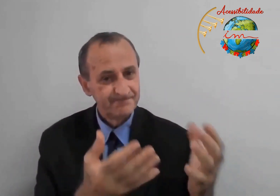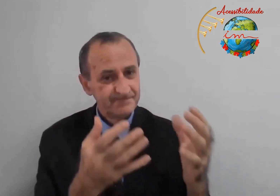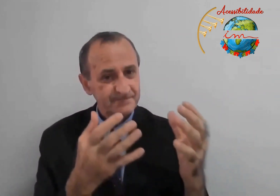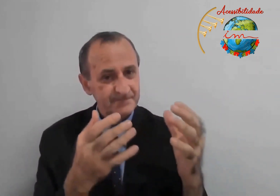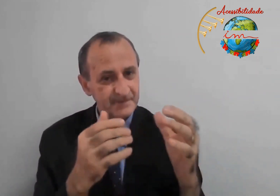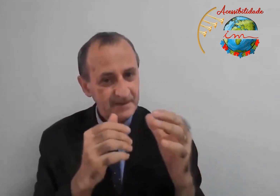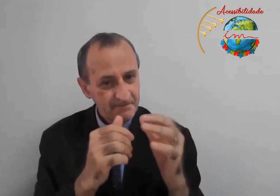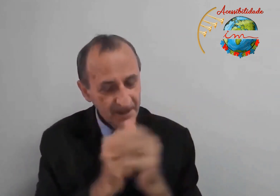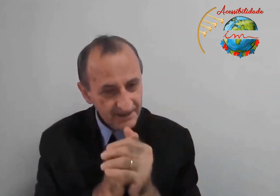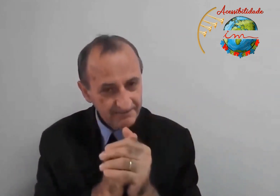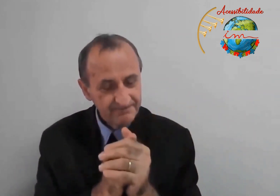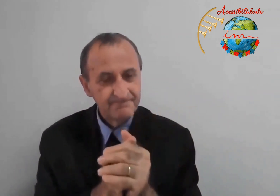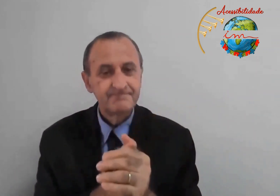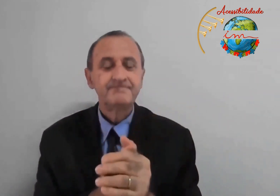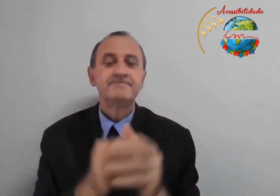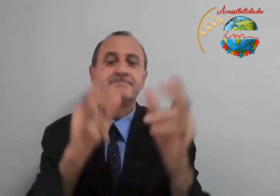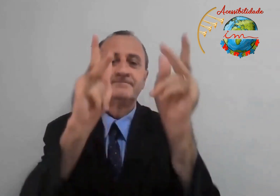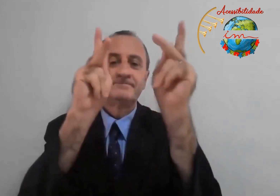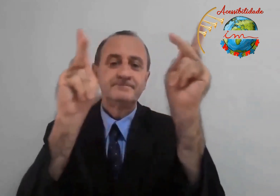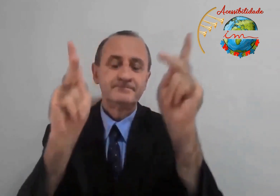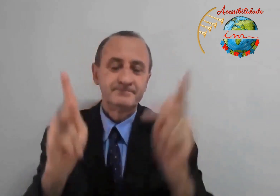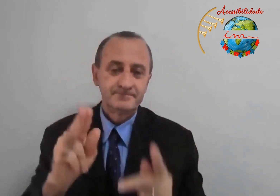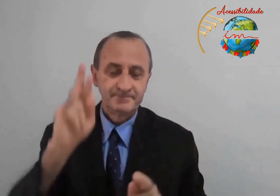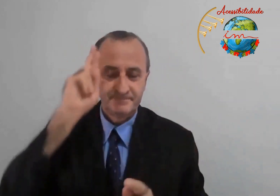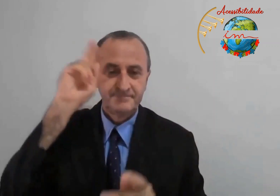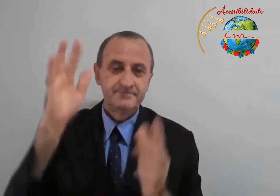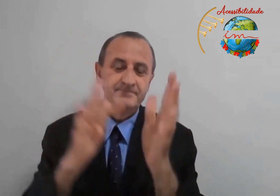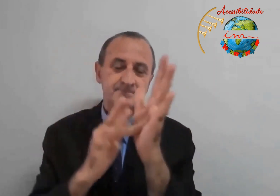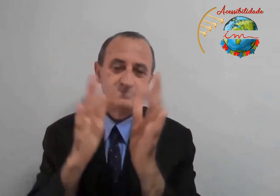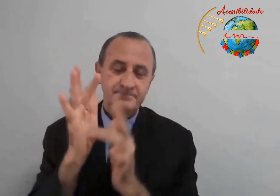próximo? Amém? A paz do Senhor Jesus.